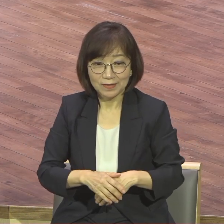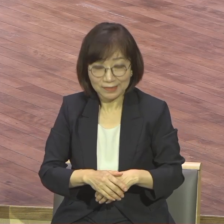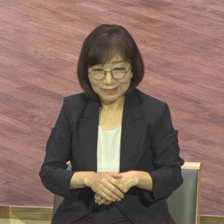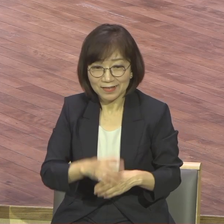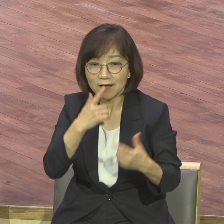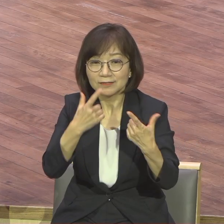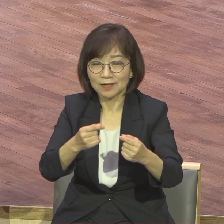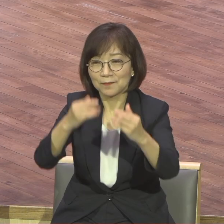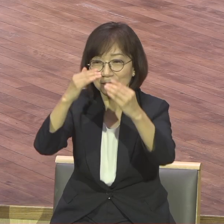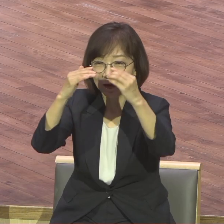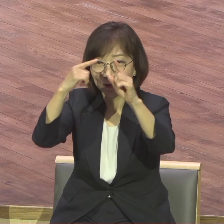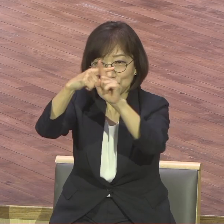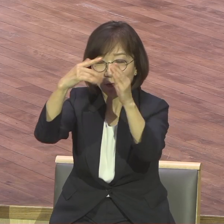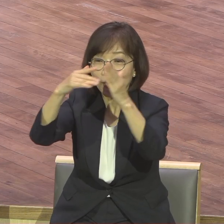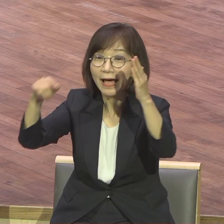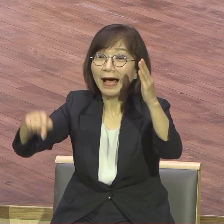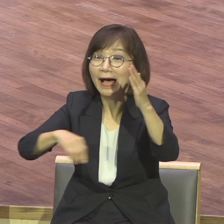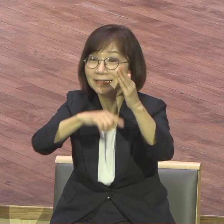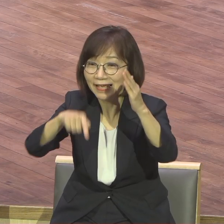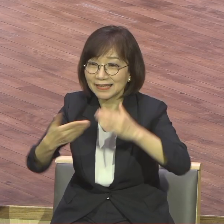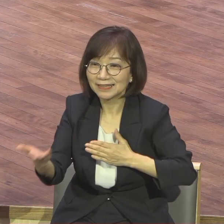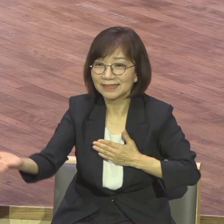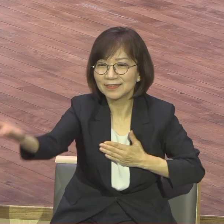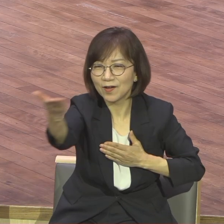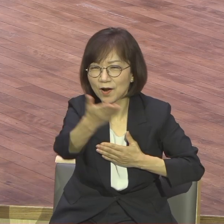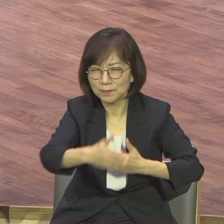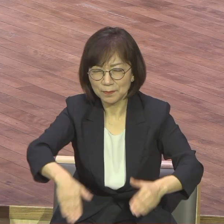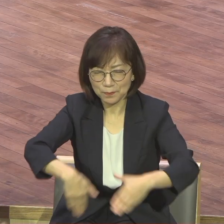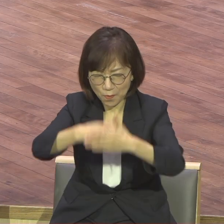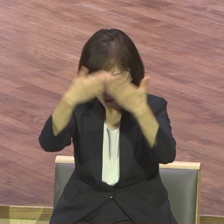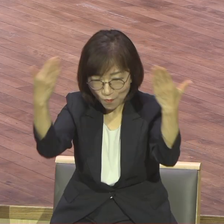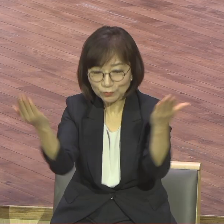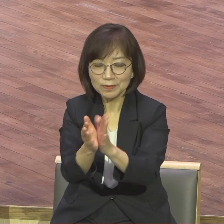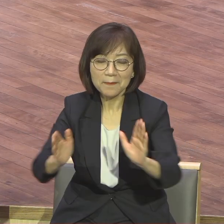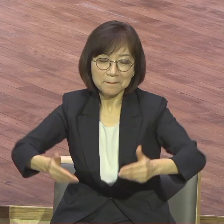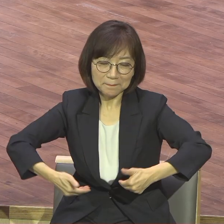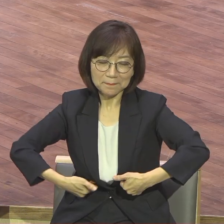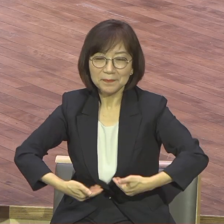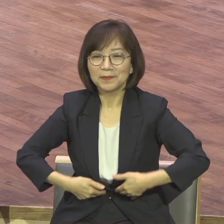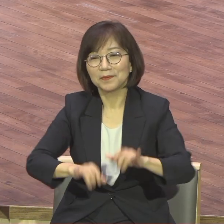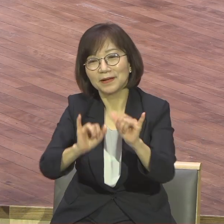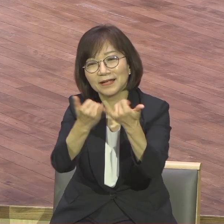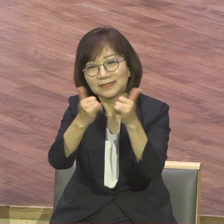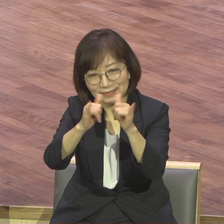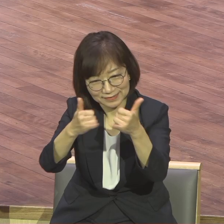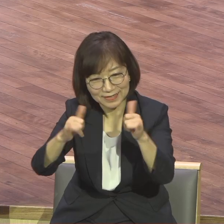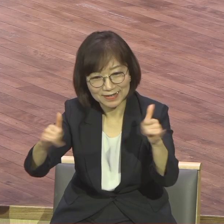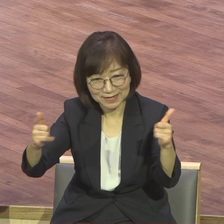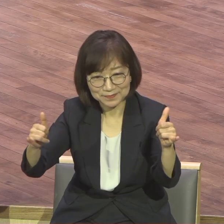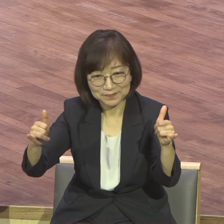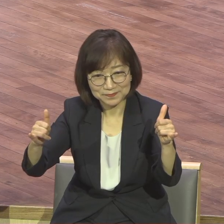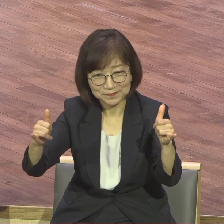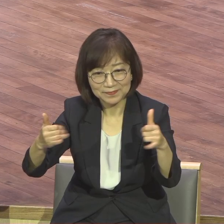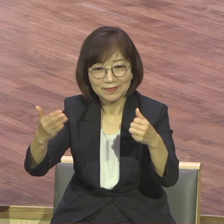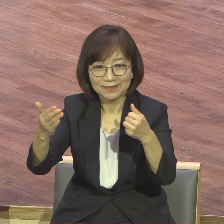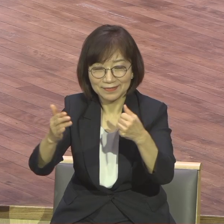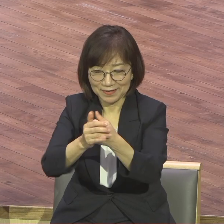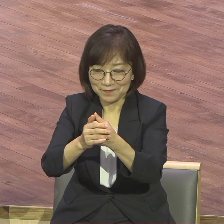모든 존재가 다 필요해서 하나님께서 모이게 하셨다 서로